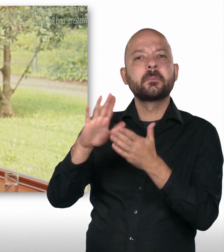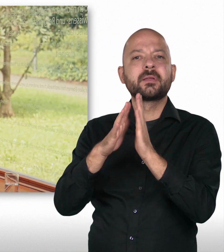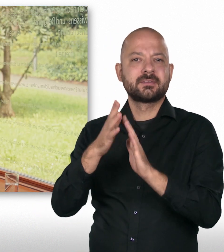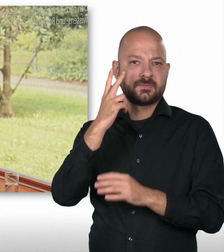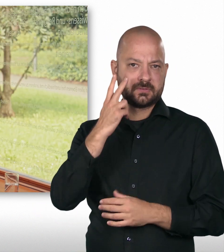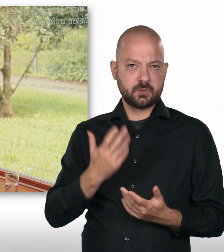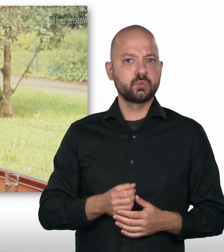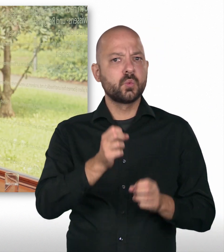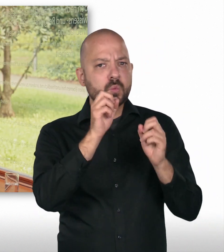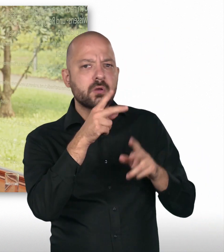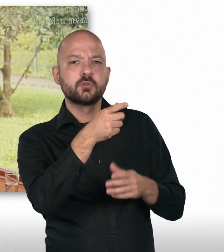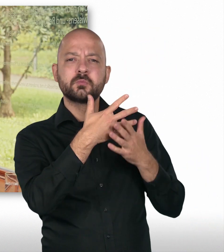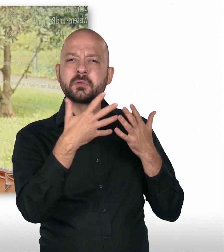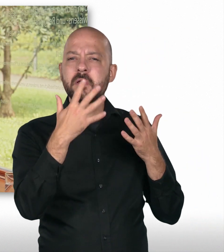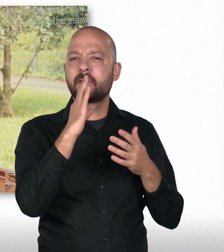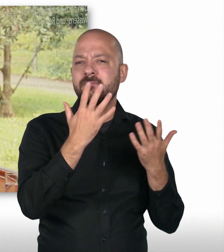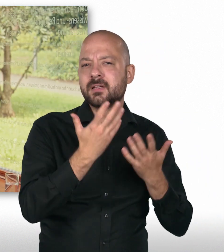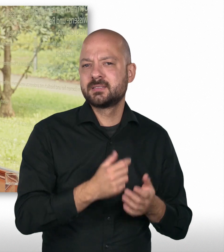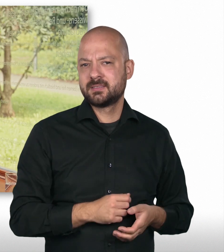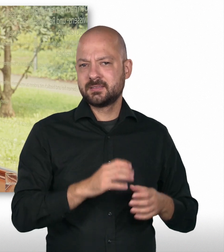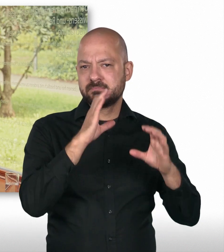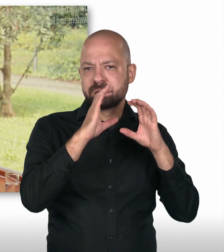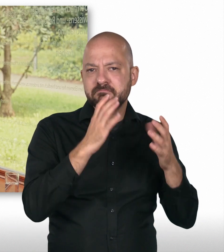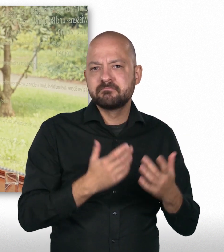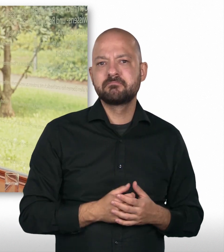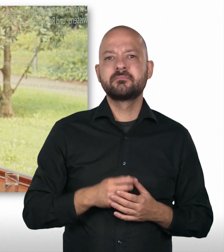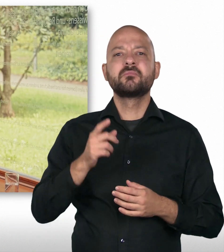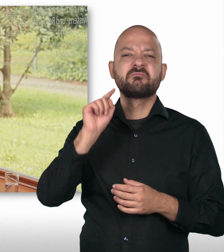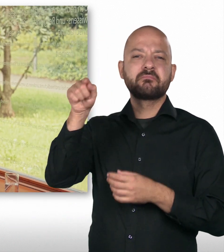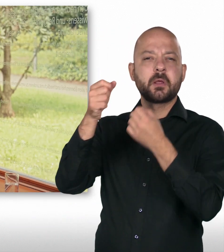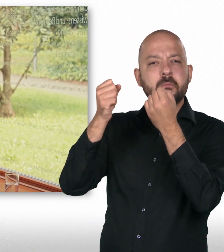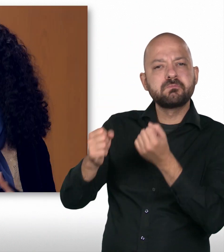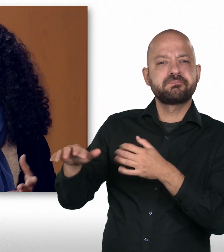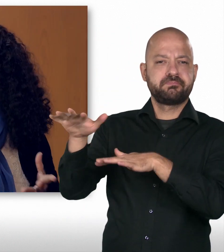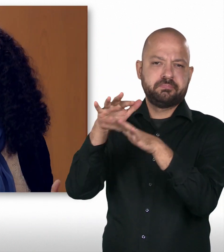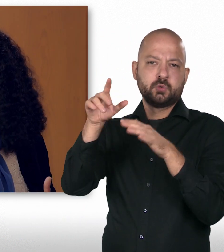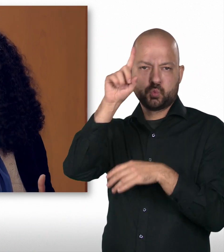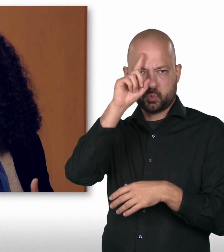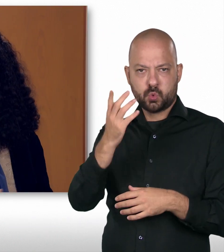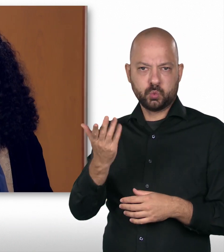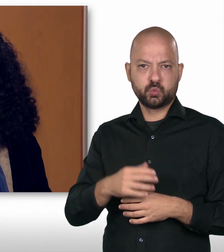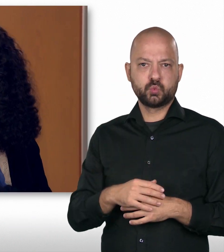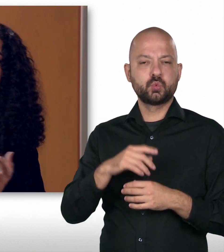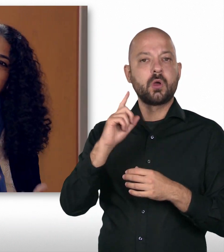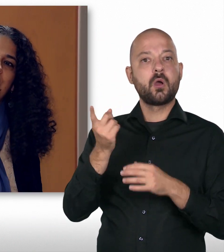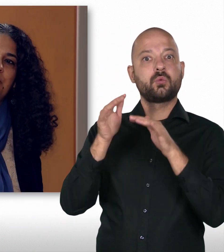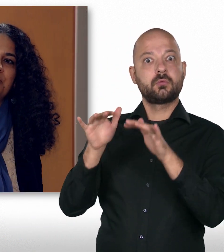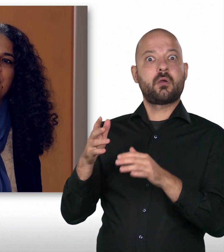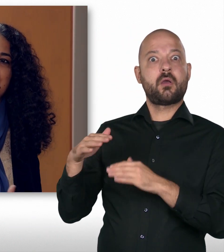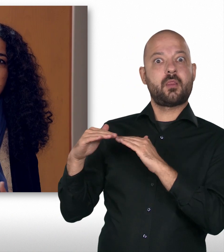Und welche Sprache hast du da angesprochen? Hauptsächlich natürlich in der Vertretung war es Deutsch. Auch die Lokalbeschäftigte